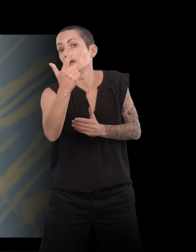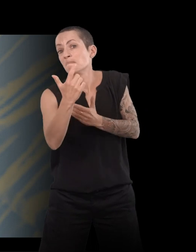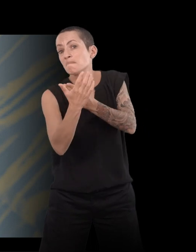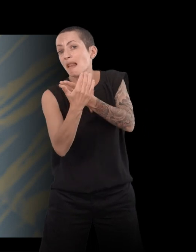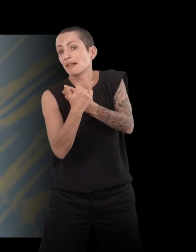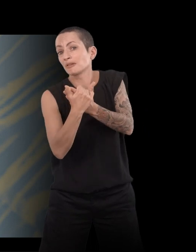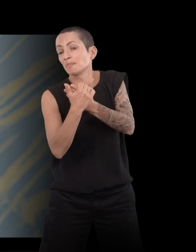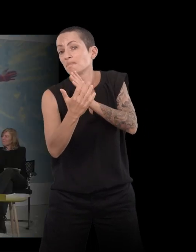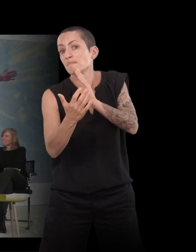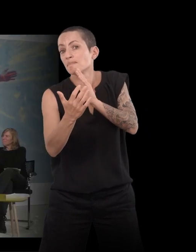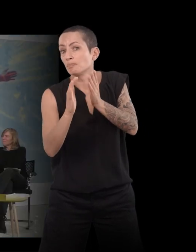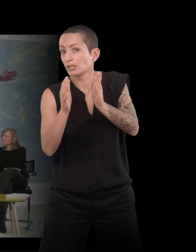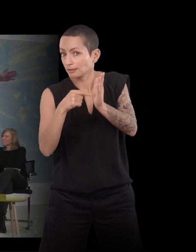D'accord. Je dis bien éventuellement.